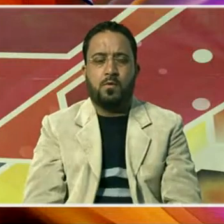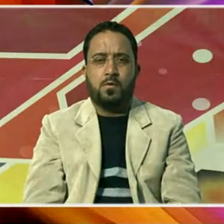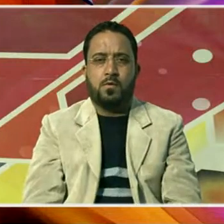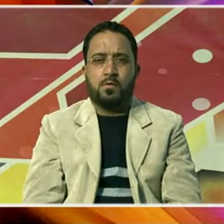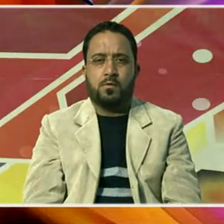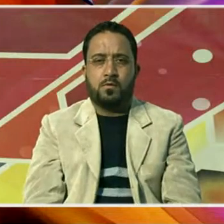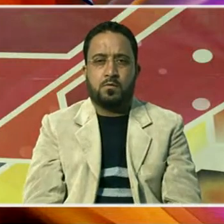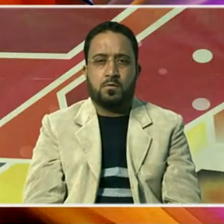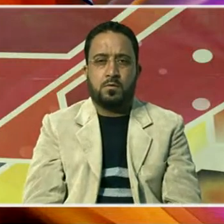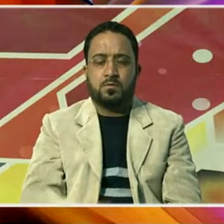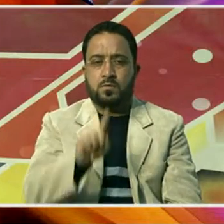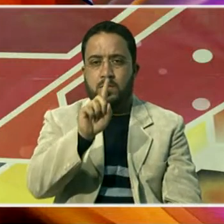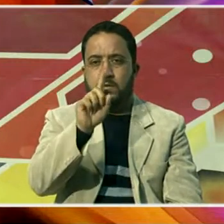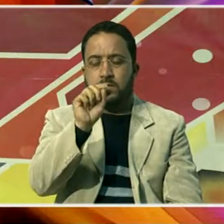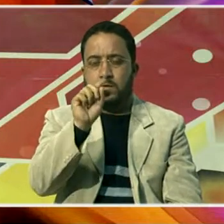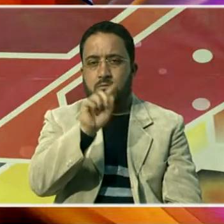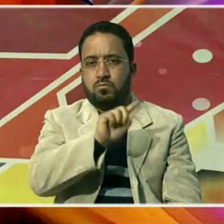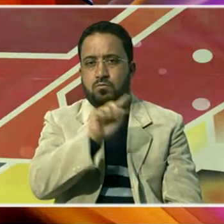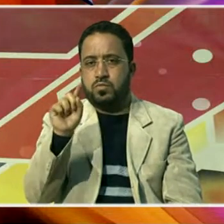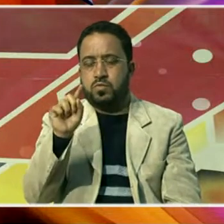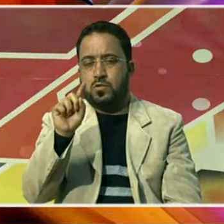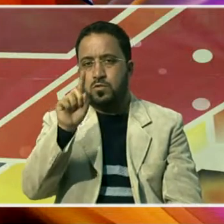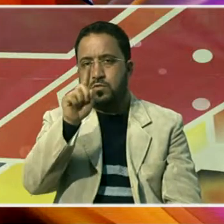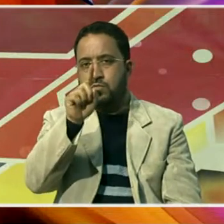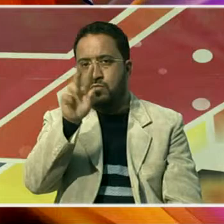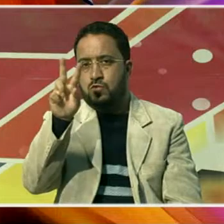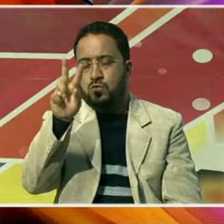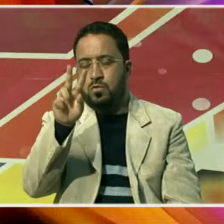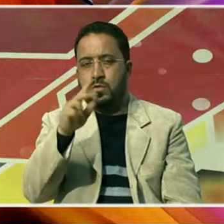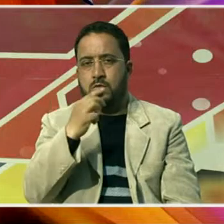جبکہ دسویں سے بارمے جماعت تک کے لیے